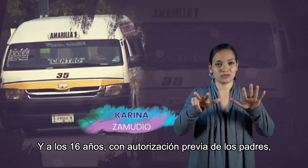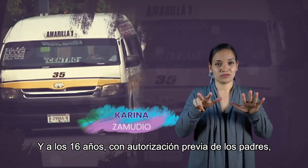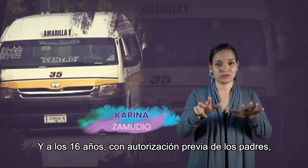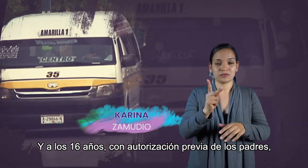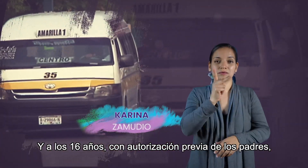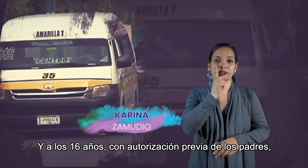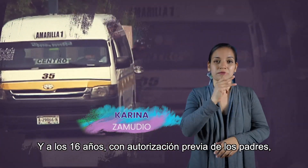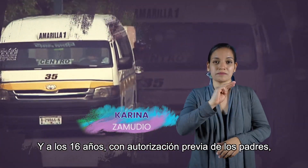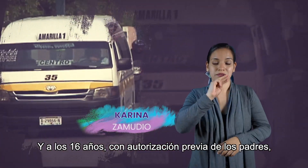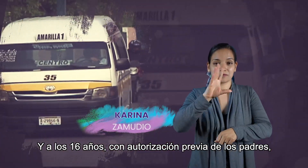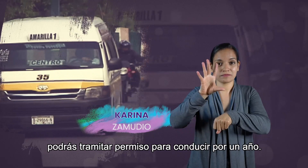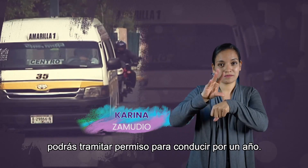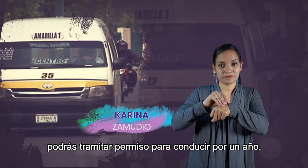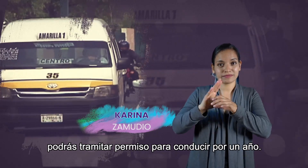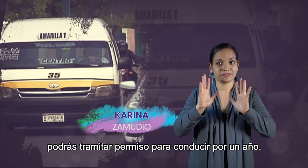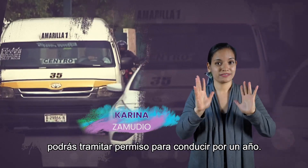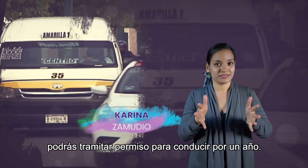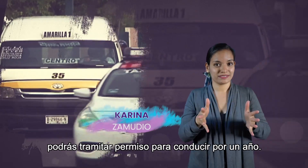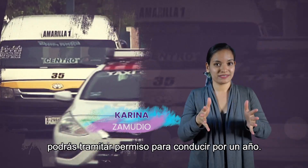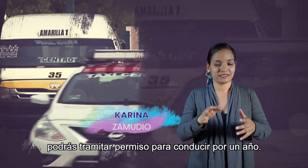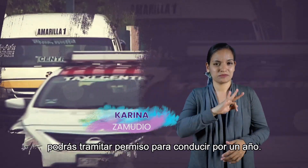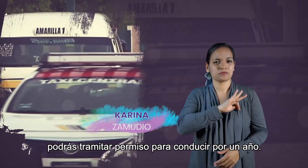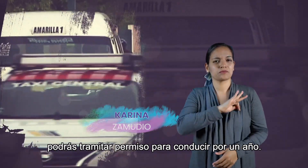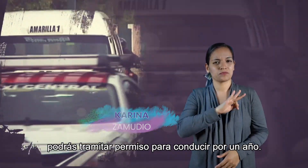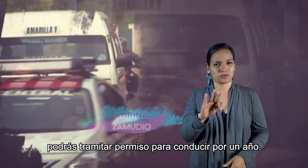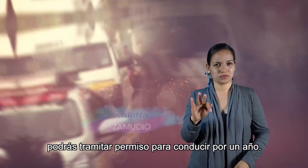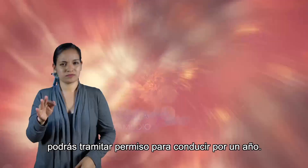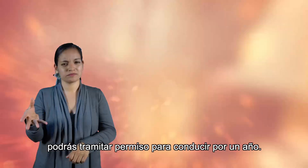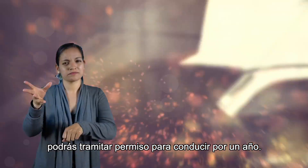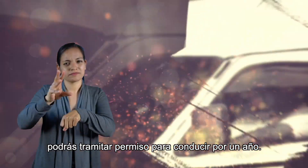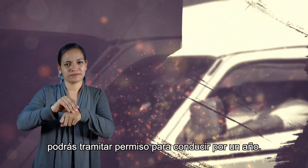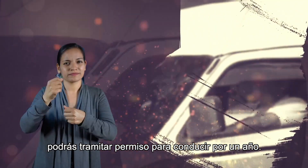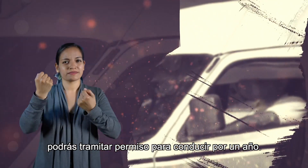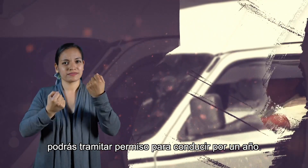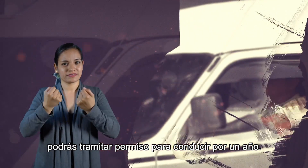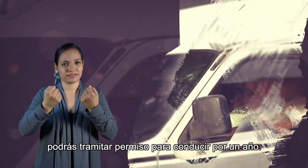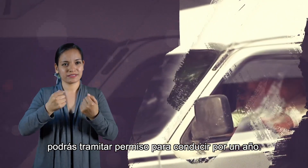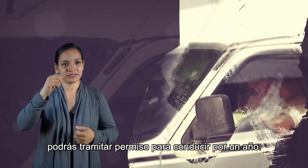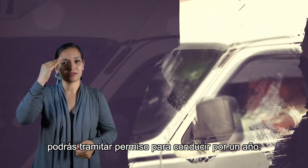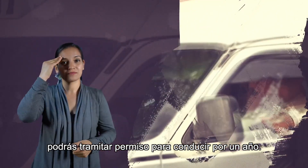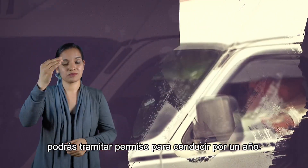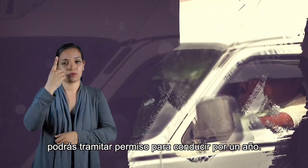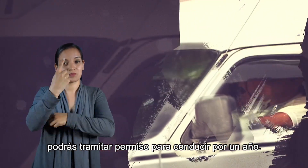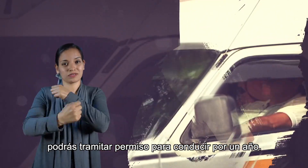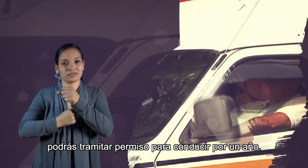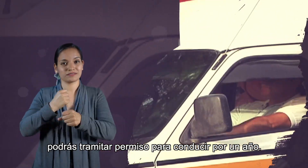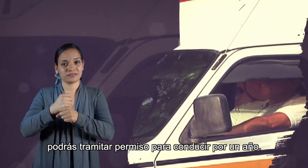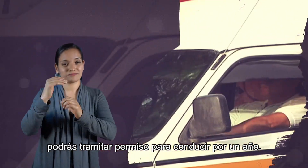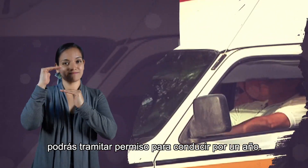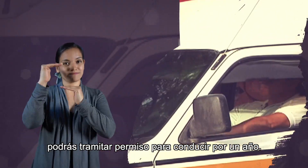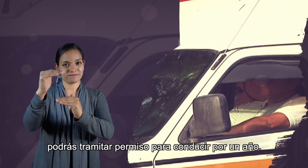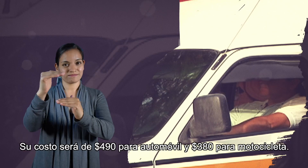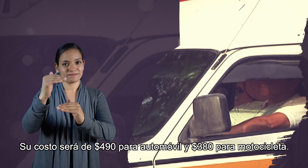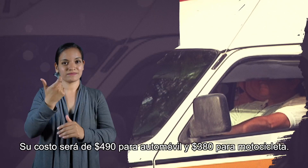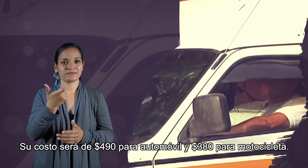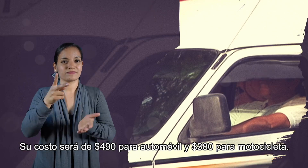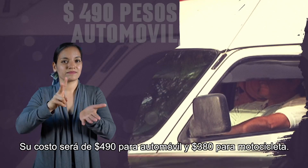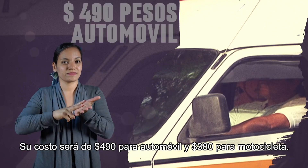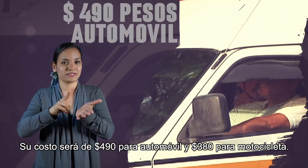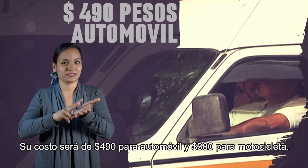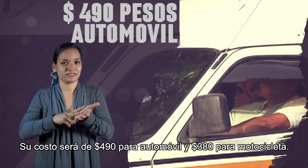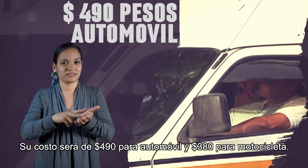con autorización previa de los padres, podrás tramitar permiso para conducir por un año.